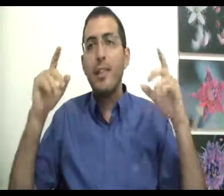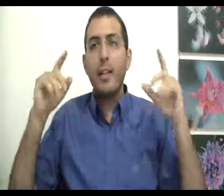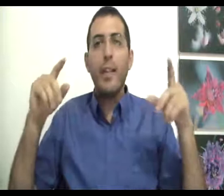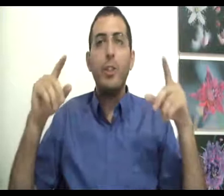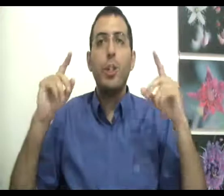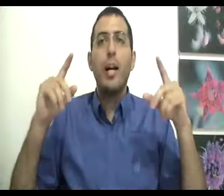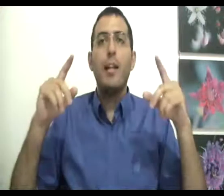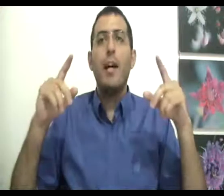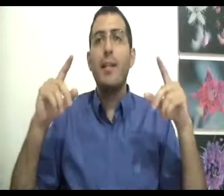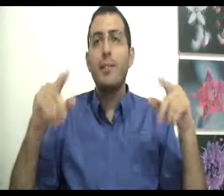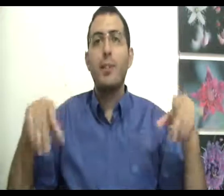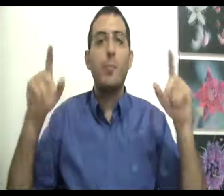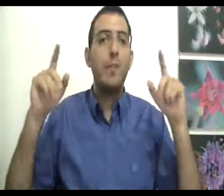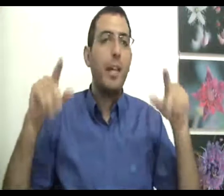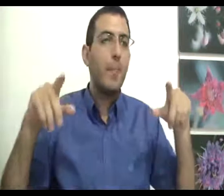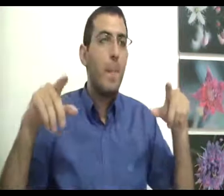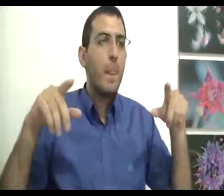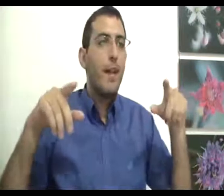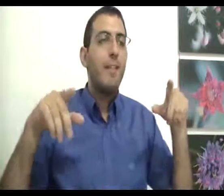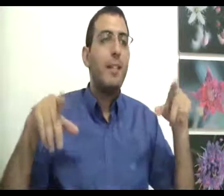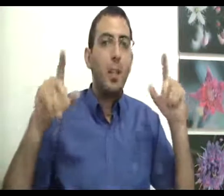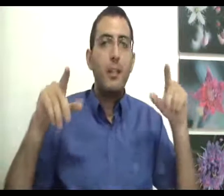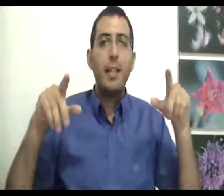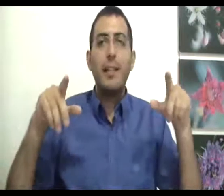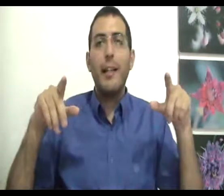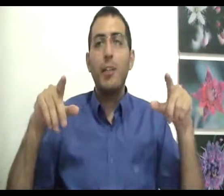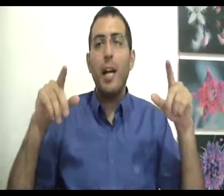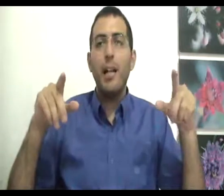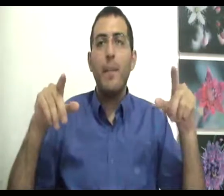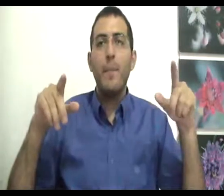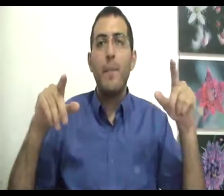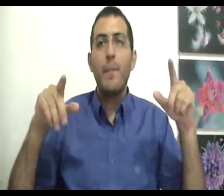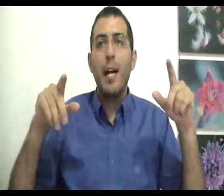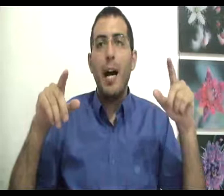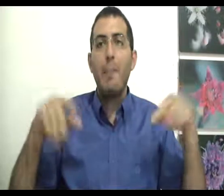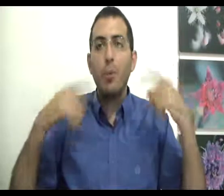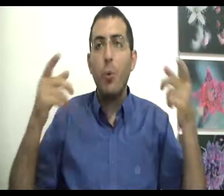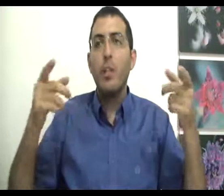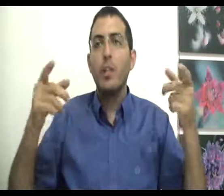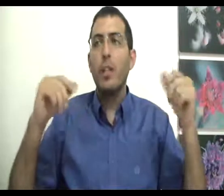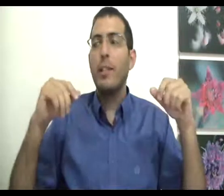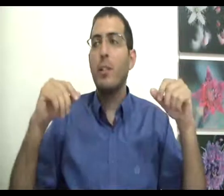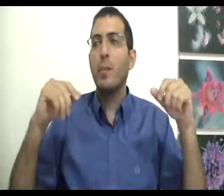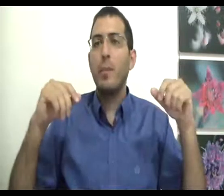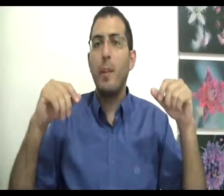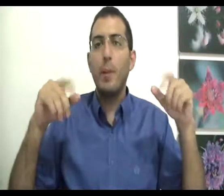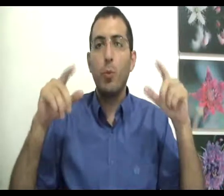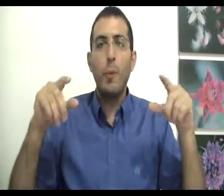להתעקש על הרצונות הפנימיים ואתה לא צריך להתעקש על הביטוי של הרצונות הפנימיים לדוגמה,